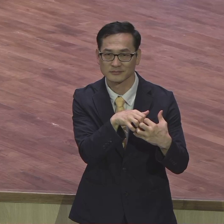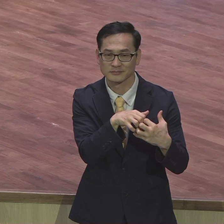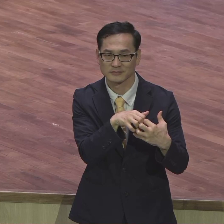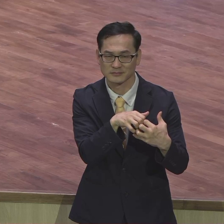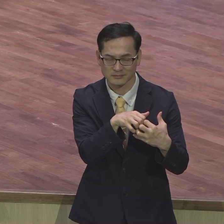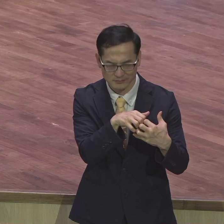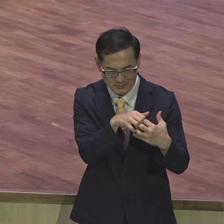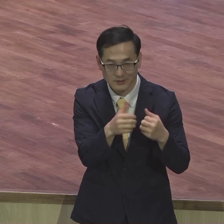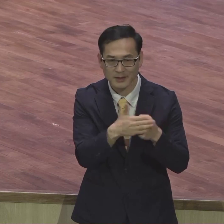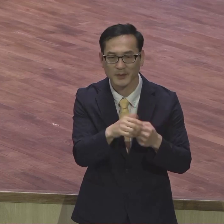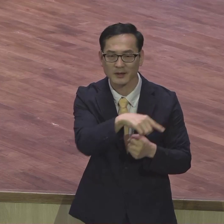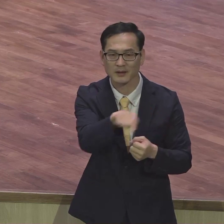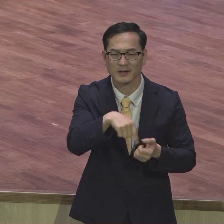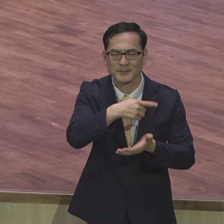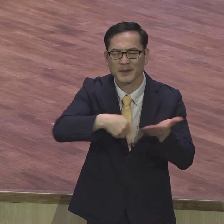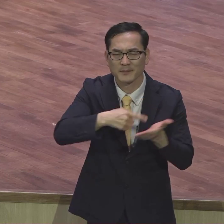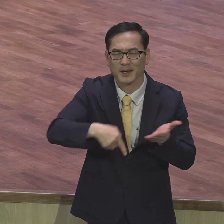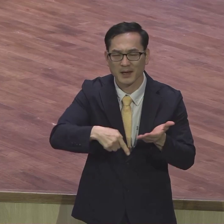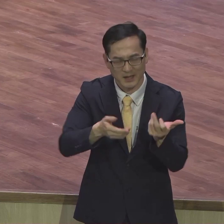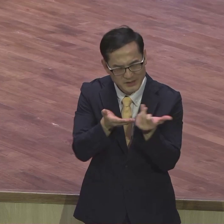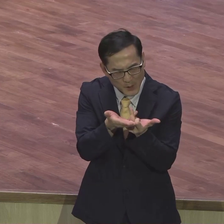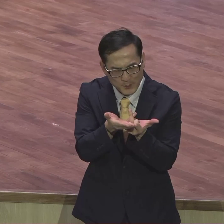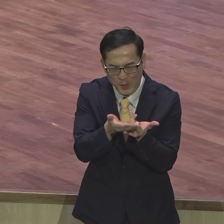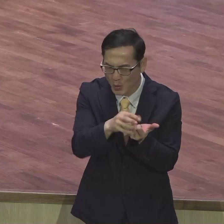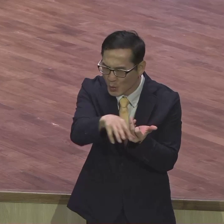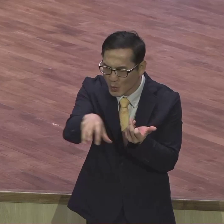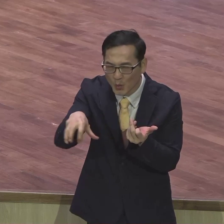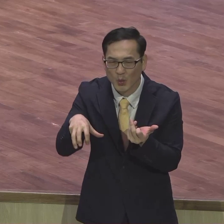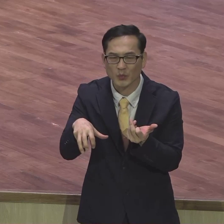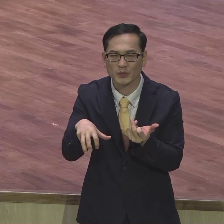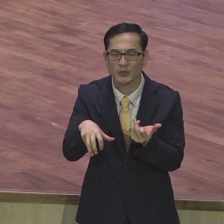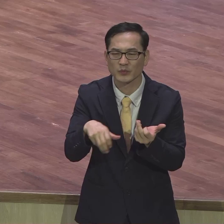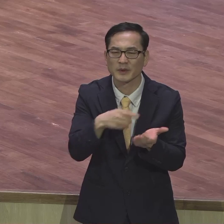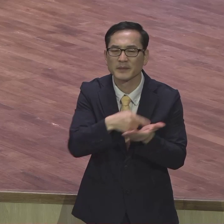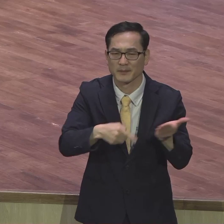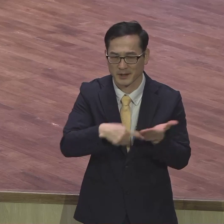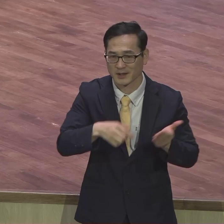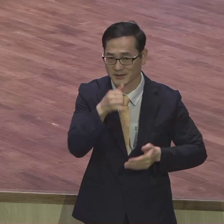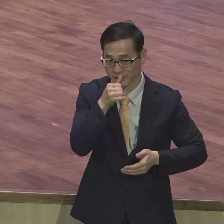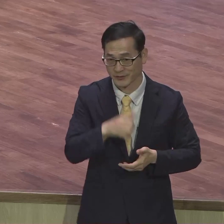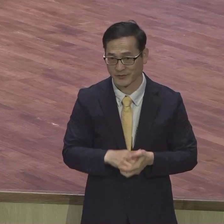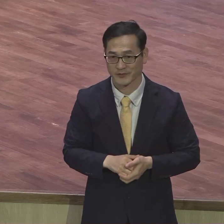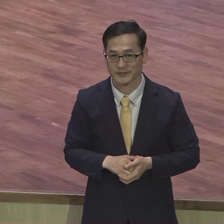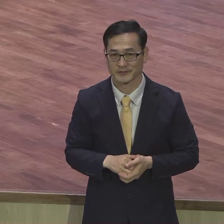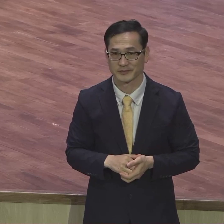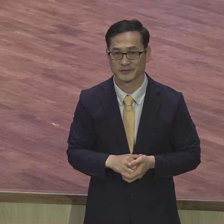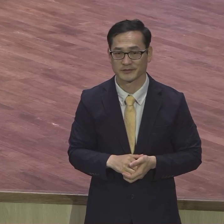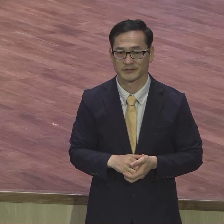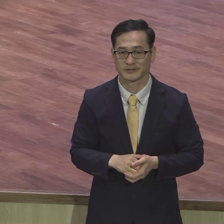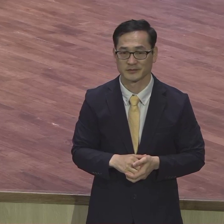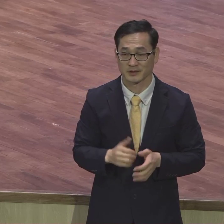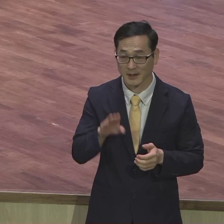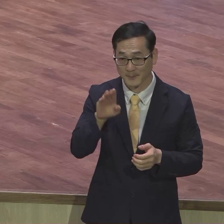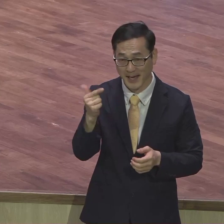봤어요 괜히 그 조그만 섬나라들이 그래서 이 솔로몬 제도를 비롯해서 반호와트 14개 나라